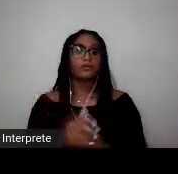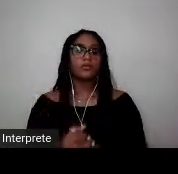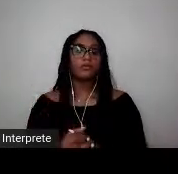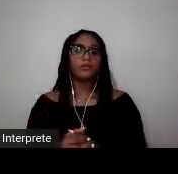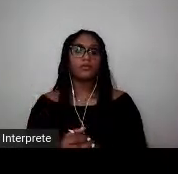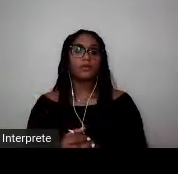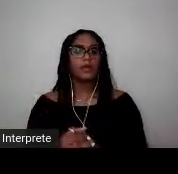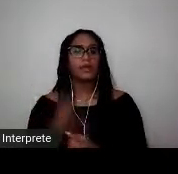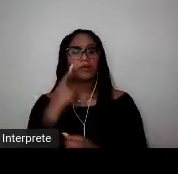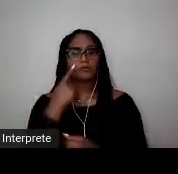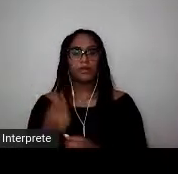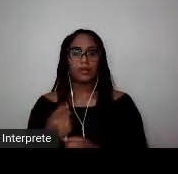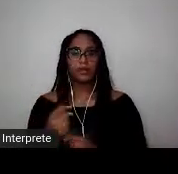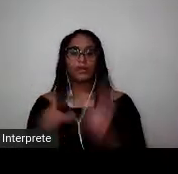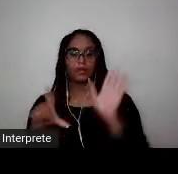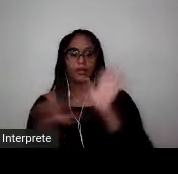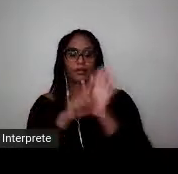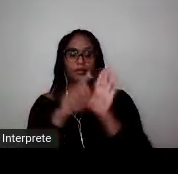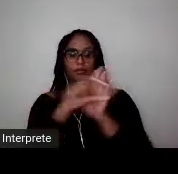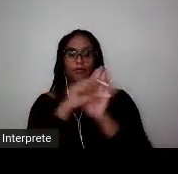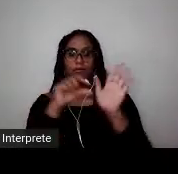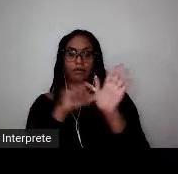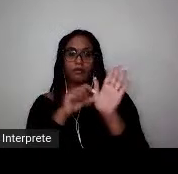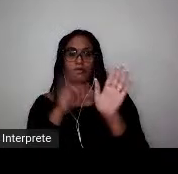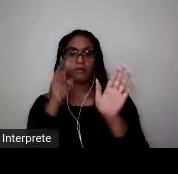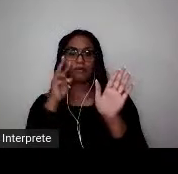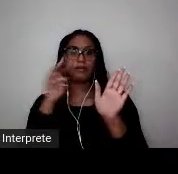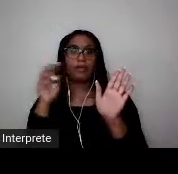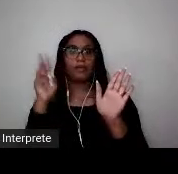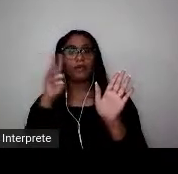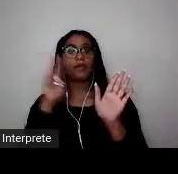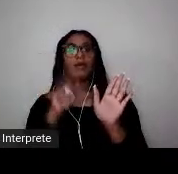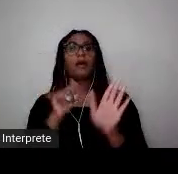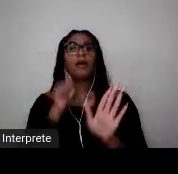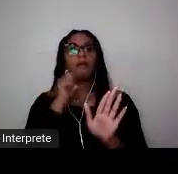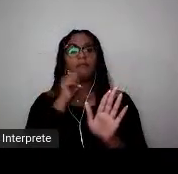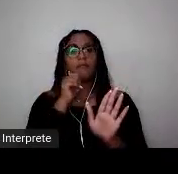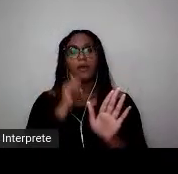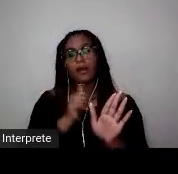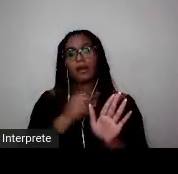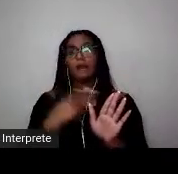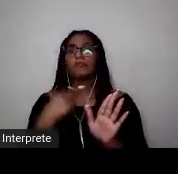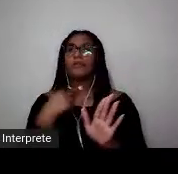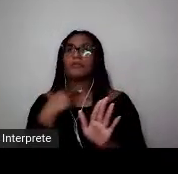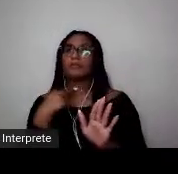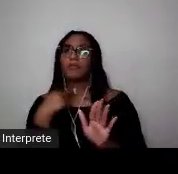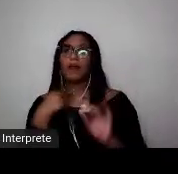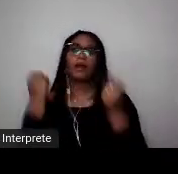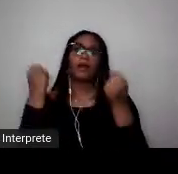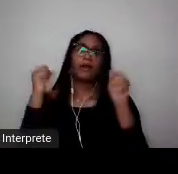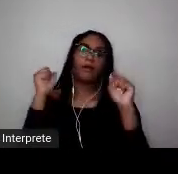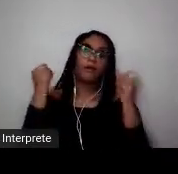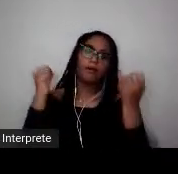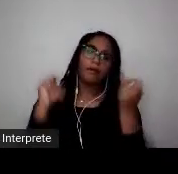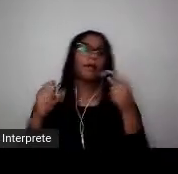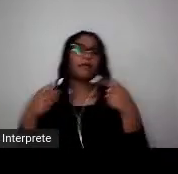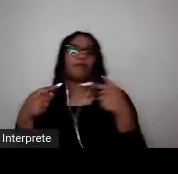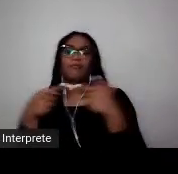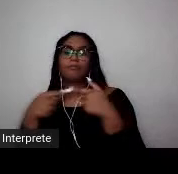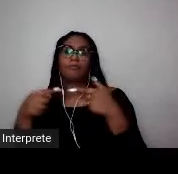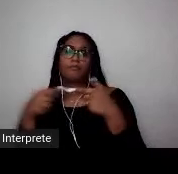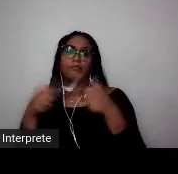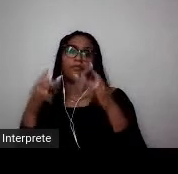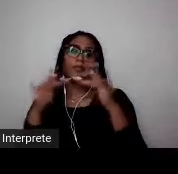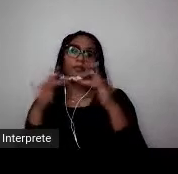anunciar aquela frase velha conhecida de todas nós, as mulheres não se permitirá a prática de esportes incompatíveis com a condição da sua